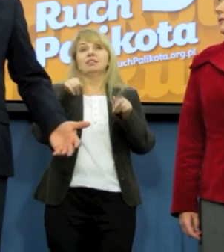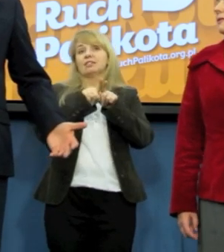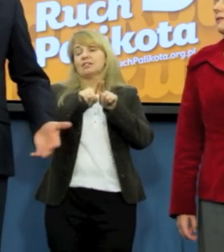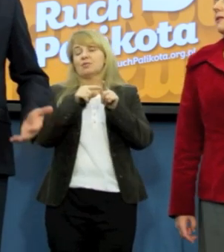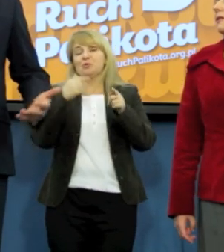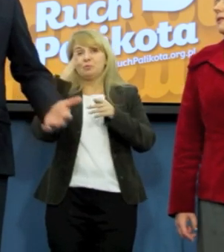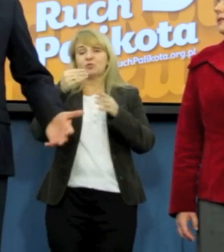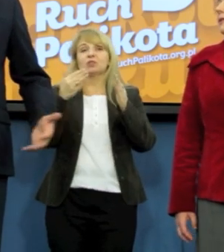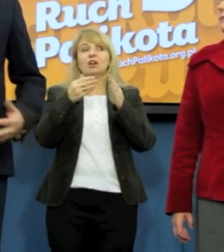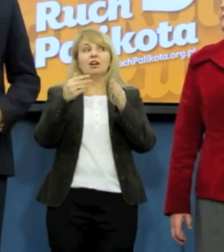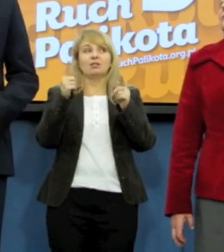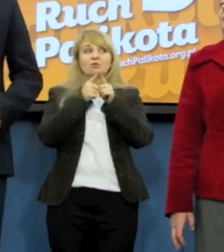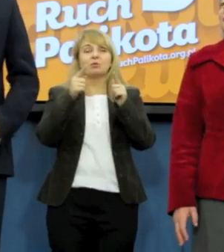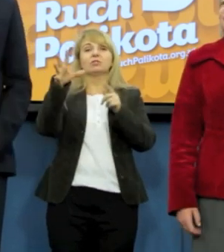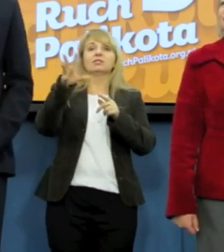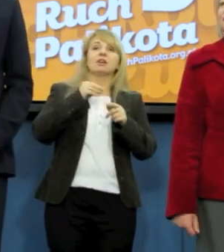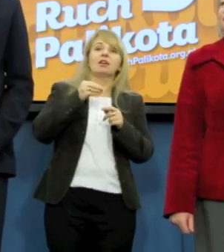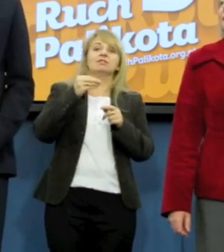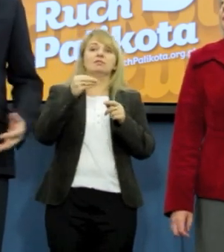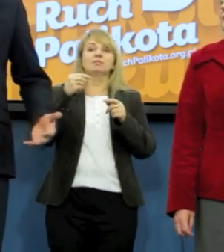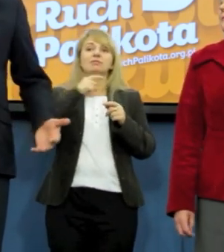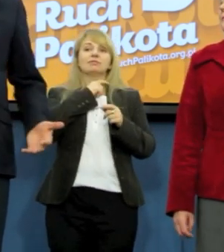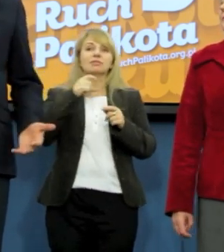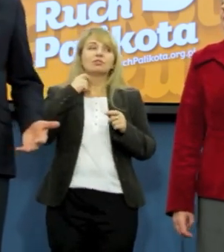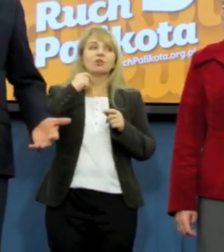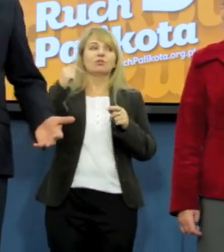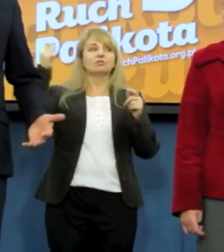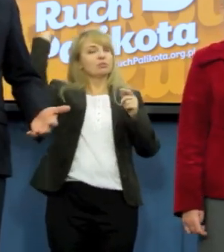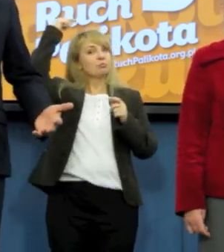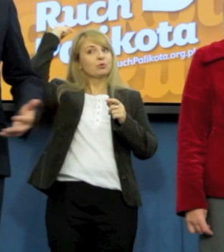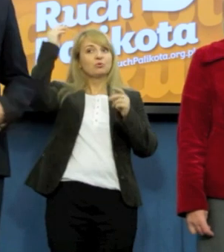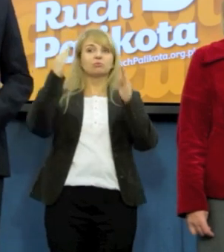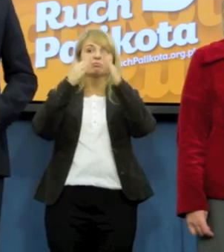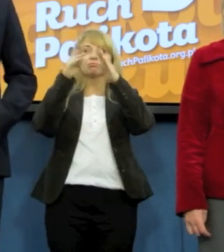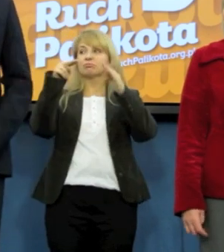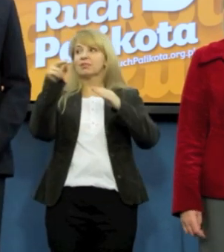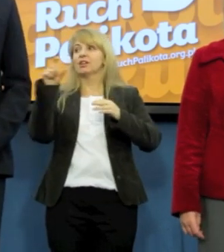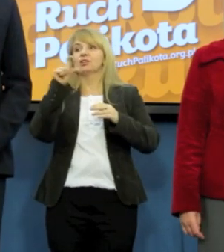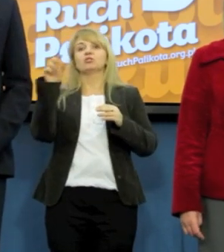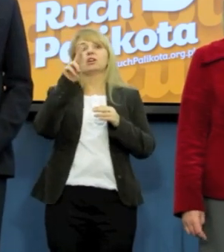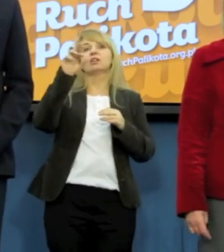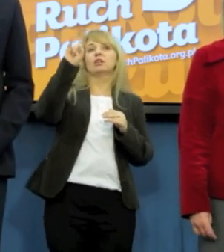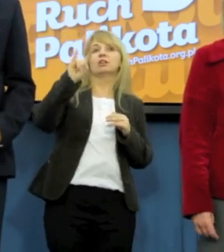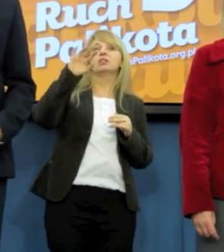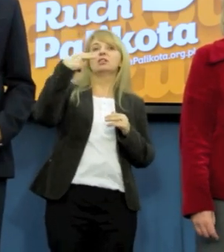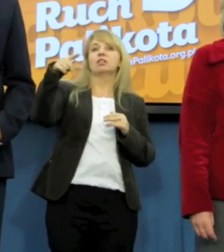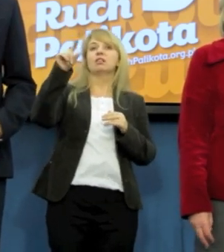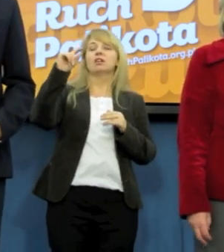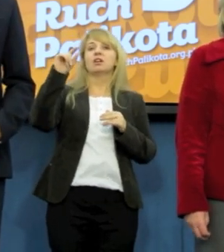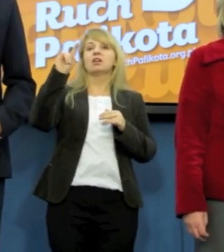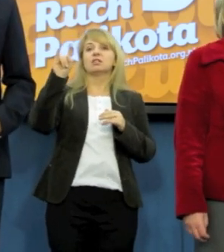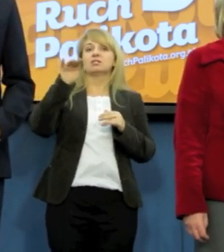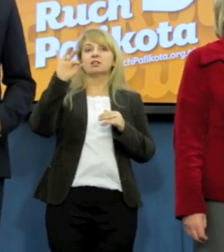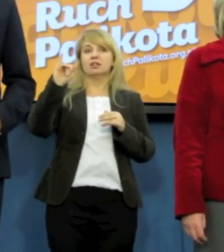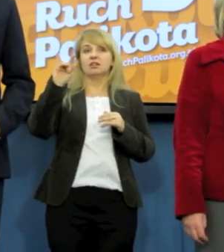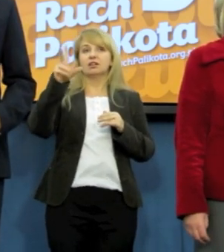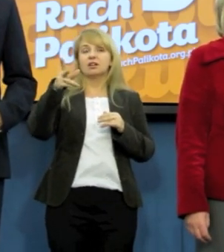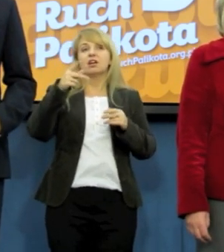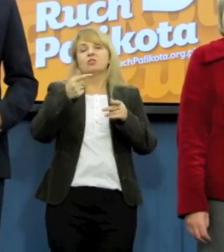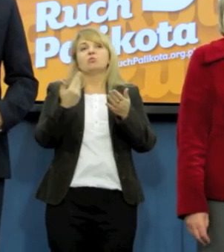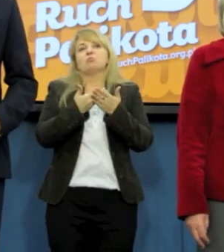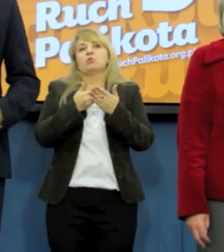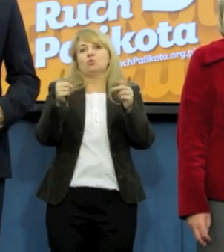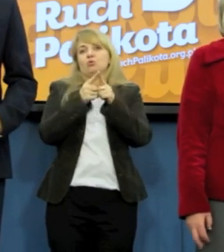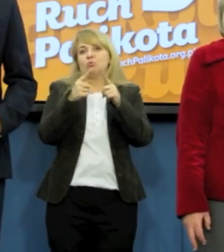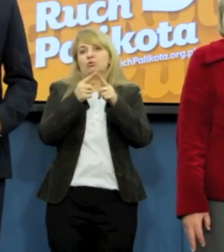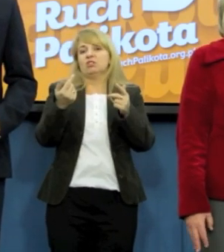Giertychem i dyskutować czy z Rydzykiem. to są skandaliczne raczej przypadki. O czym mają zamiar koleżanki Poledzy